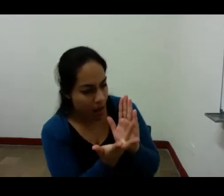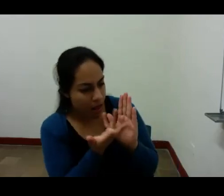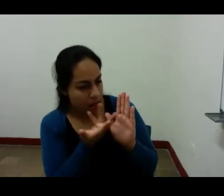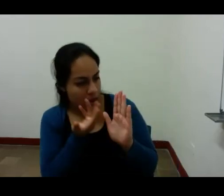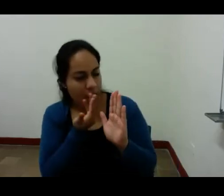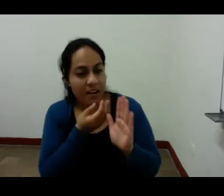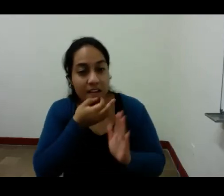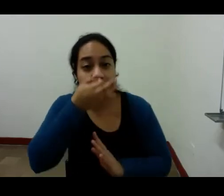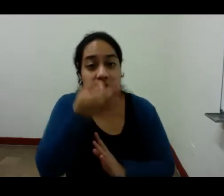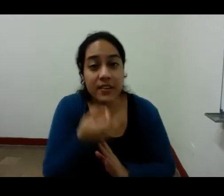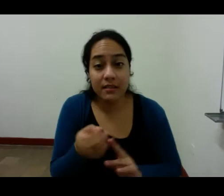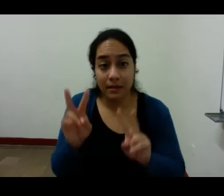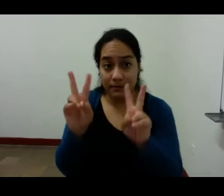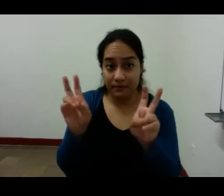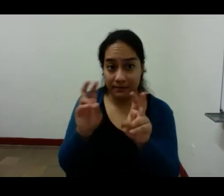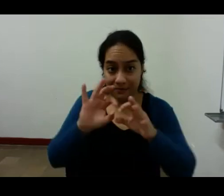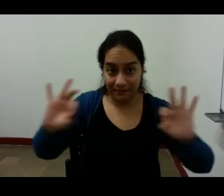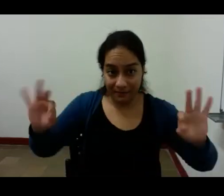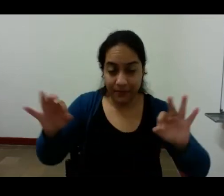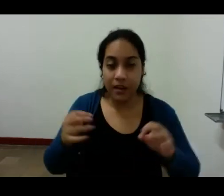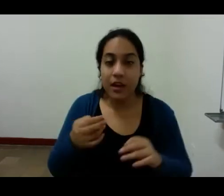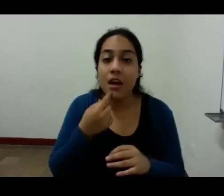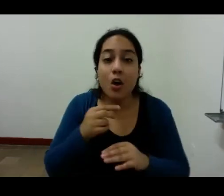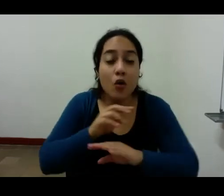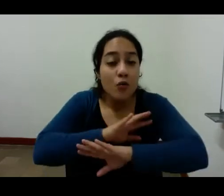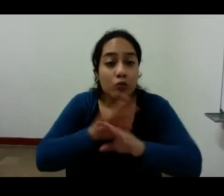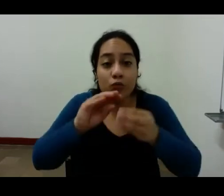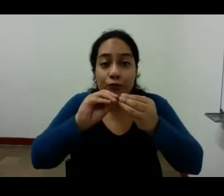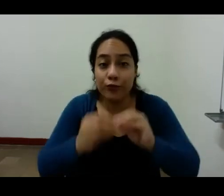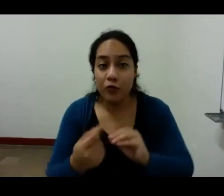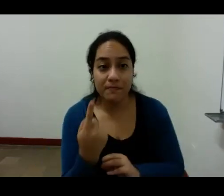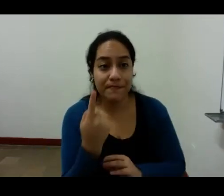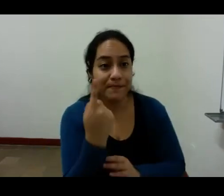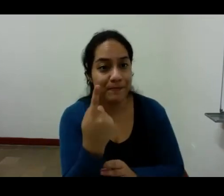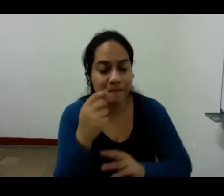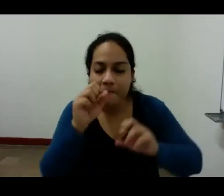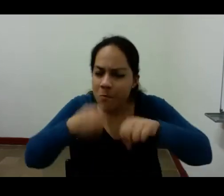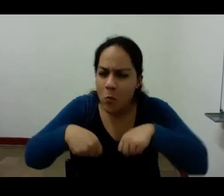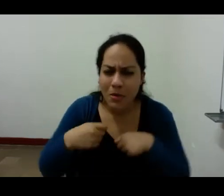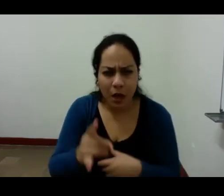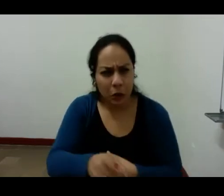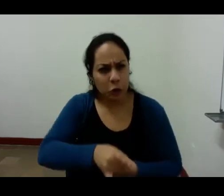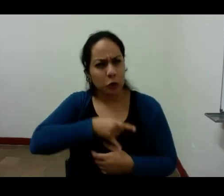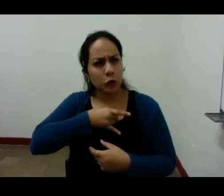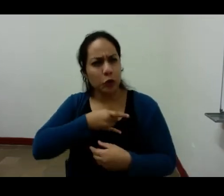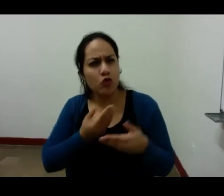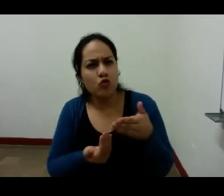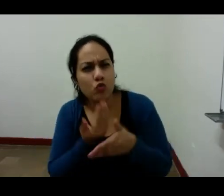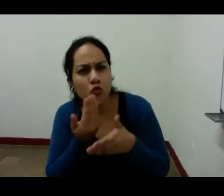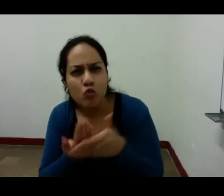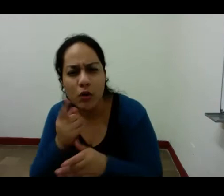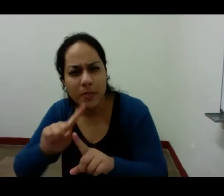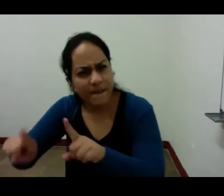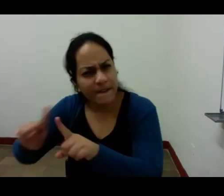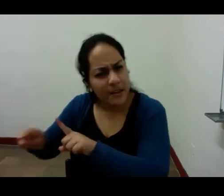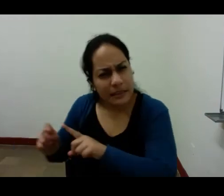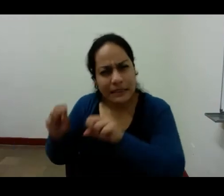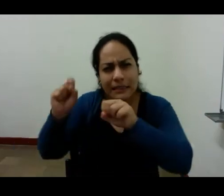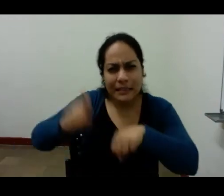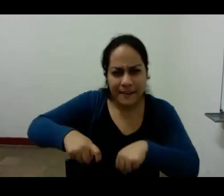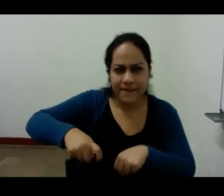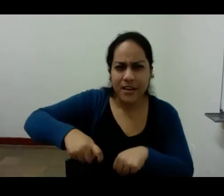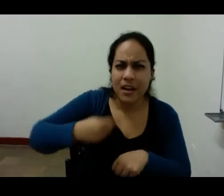dice comillas la única manera de tener sensaciones nuevas es construirte